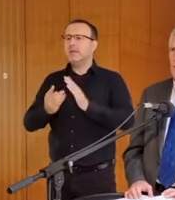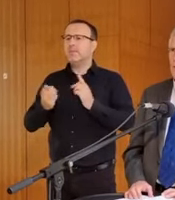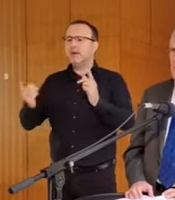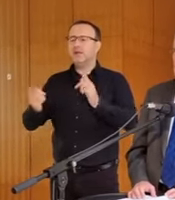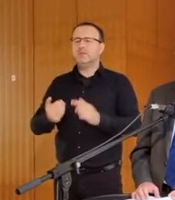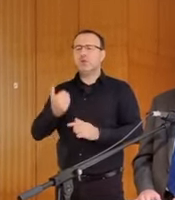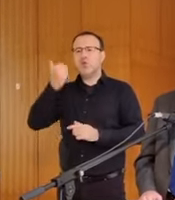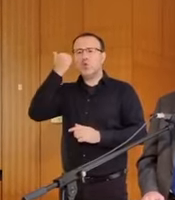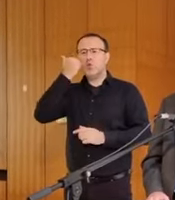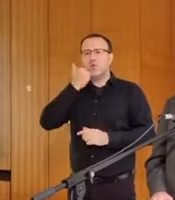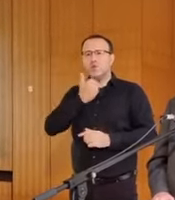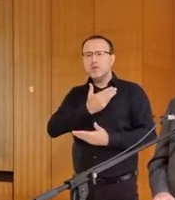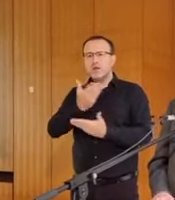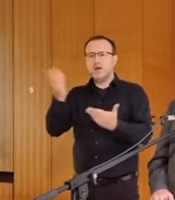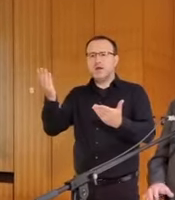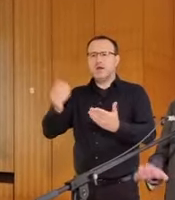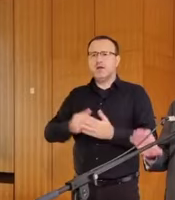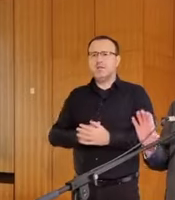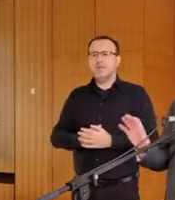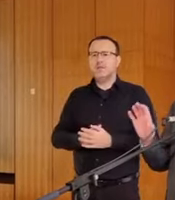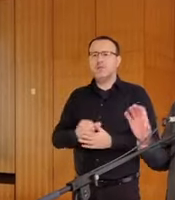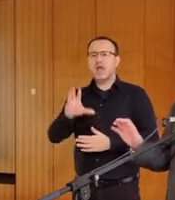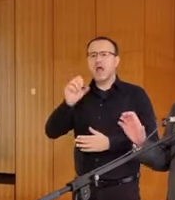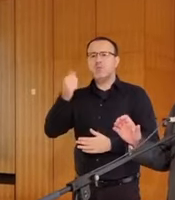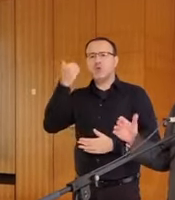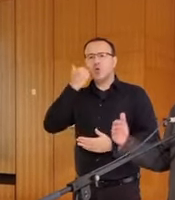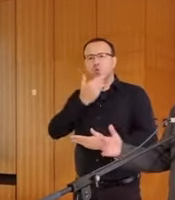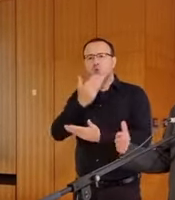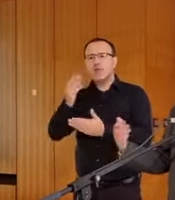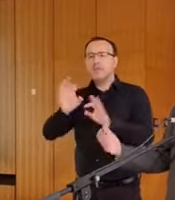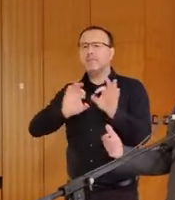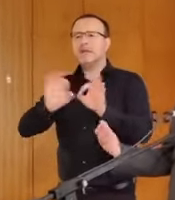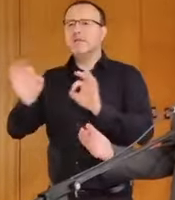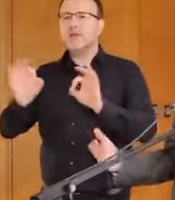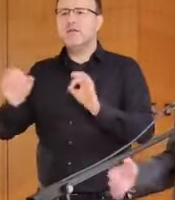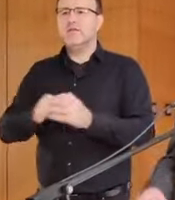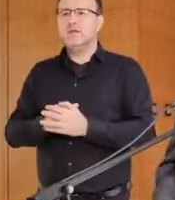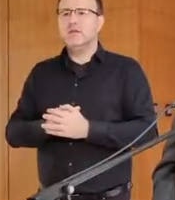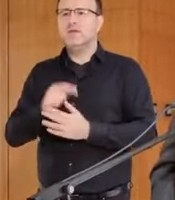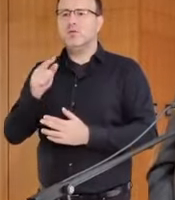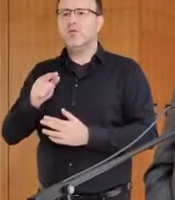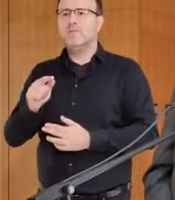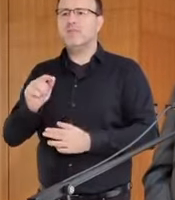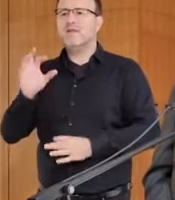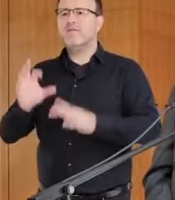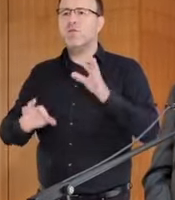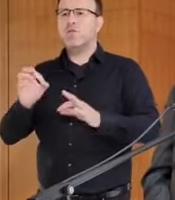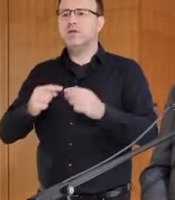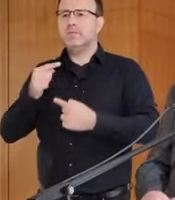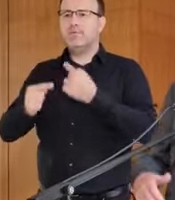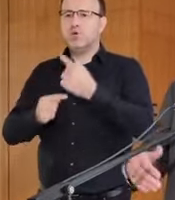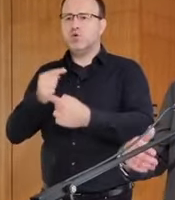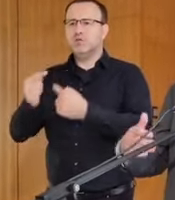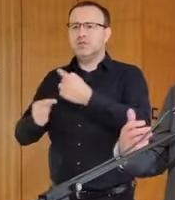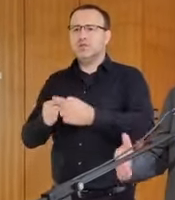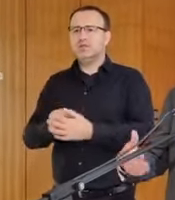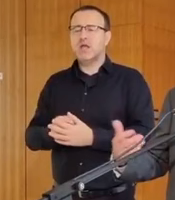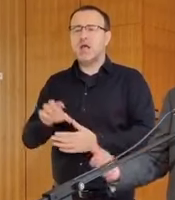občanov pripravili na jednotlivé štádia toho volebného procesu, aby